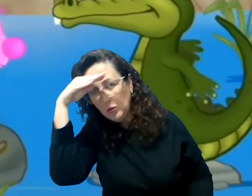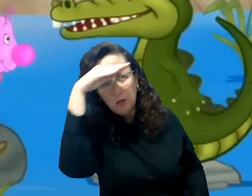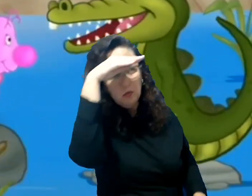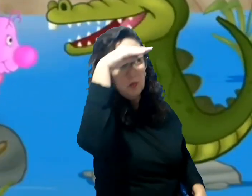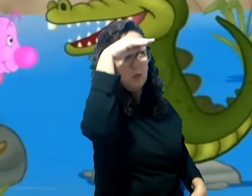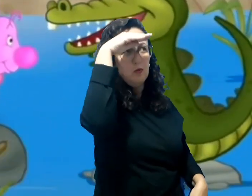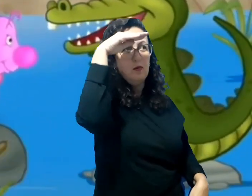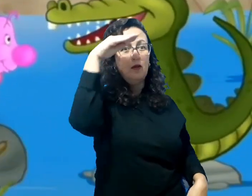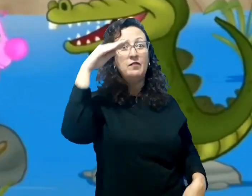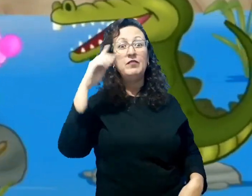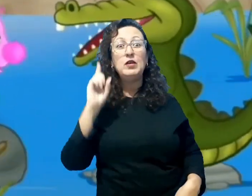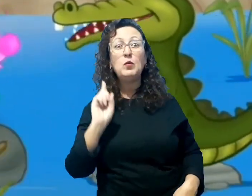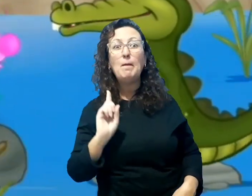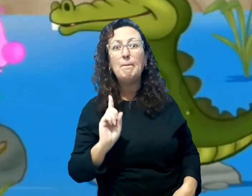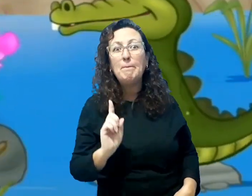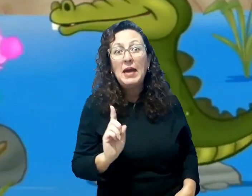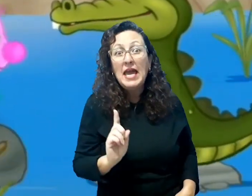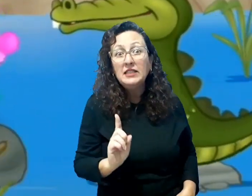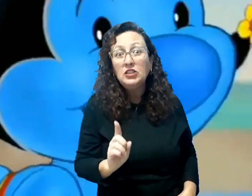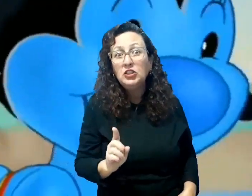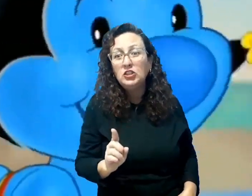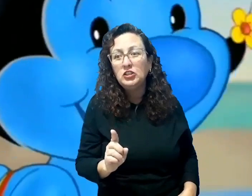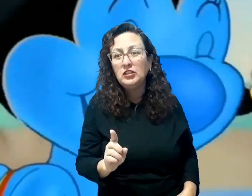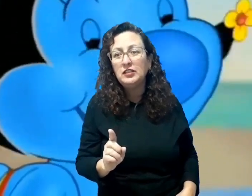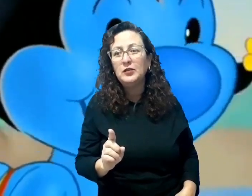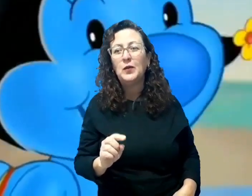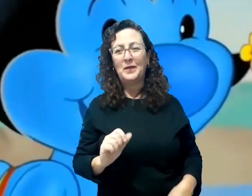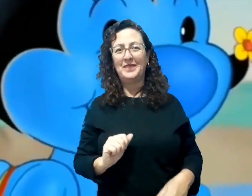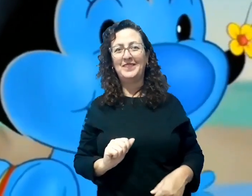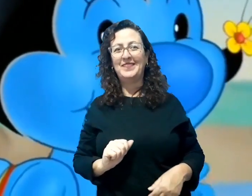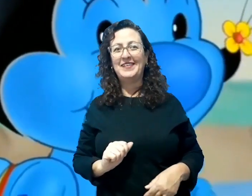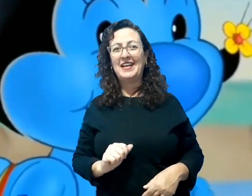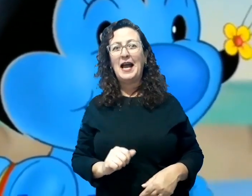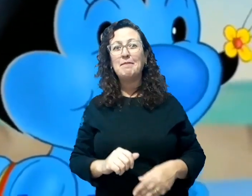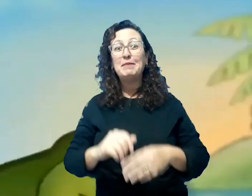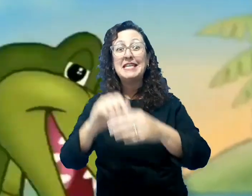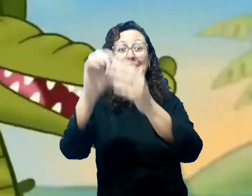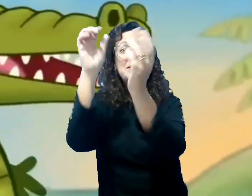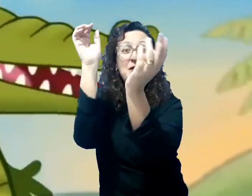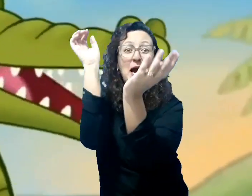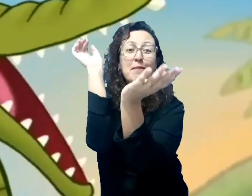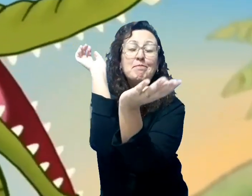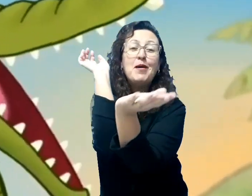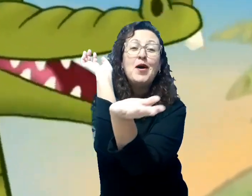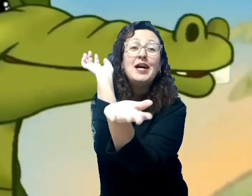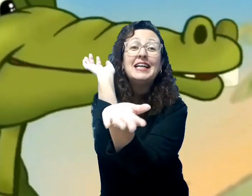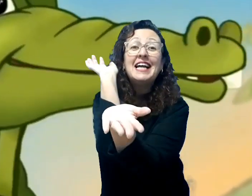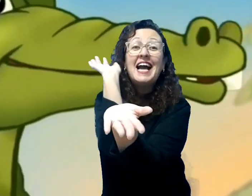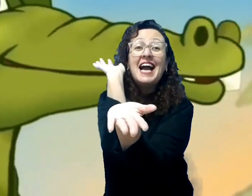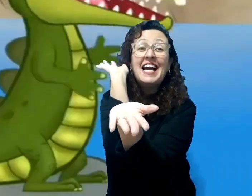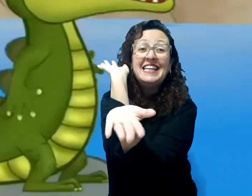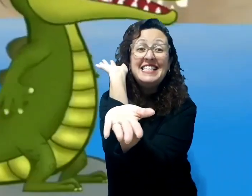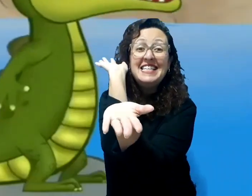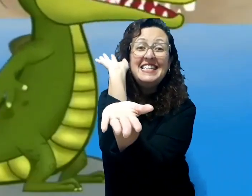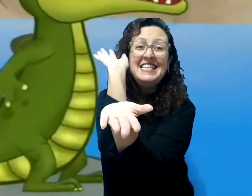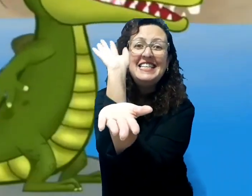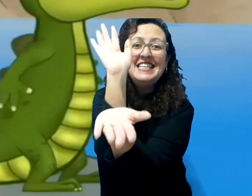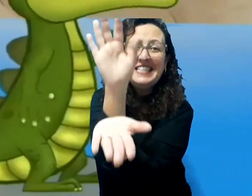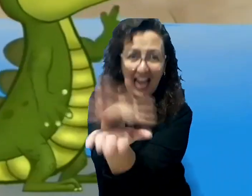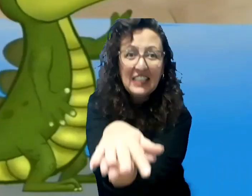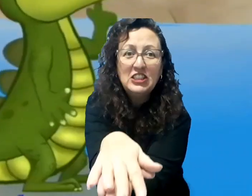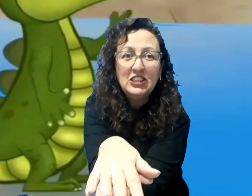um peixinho, abriu a boca